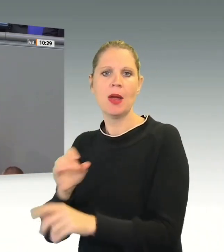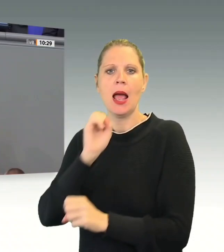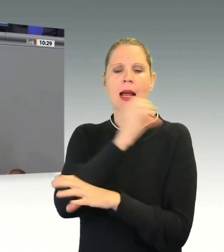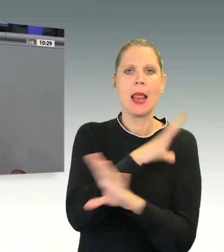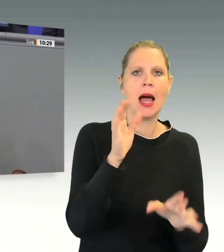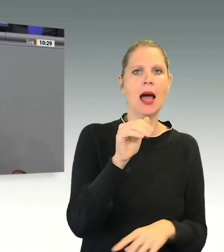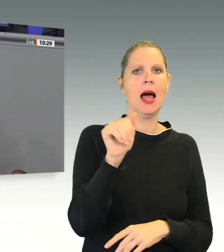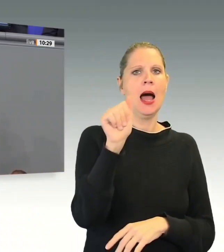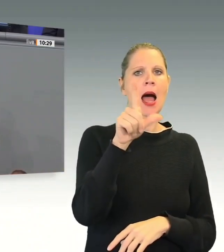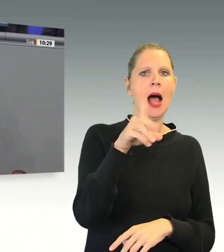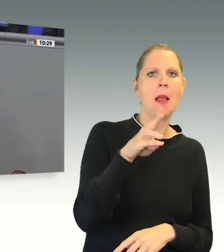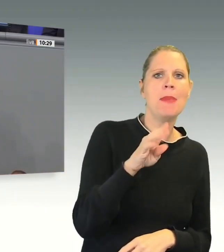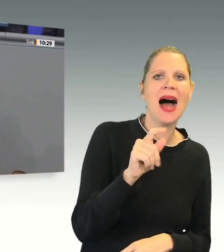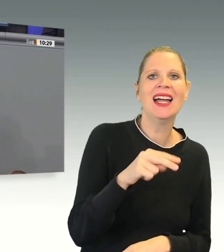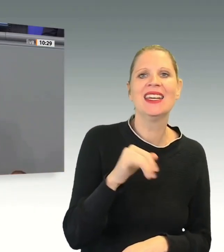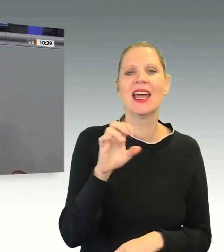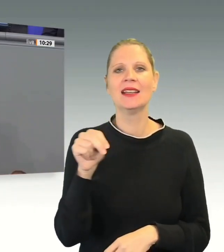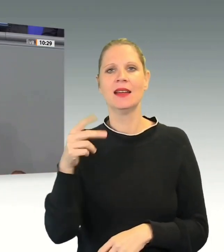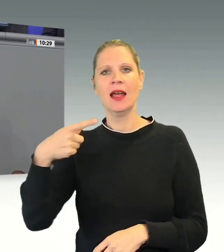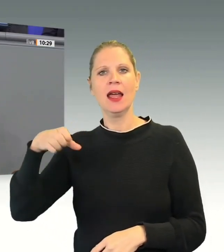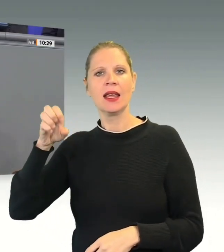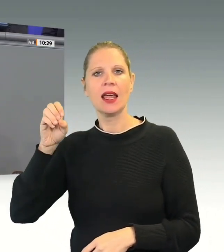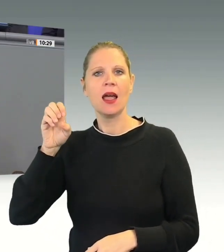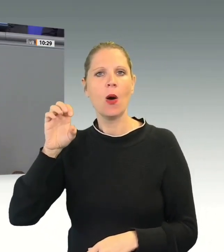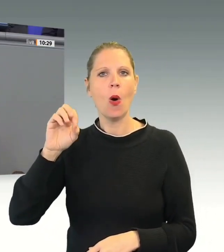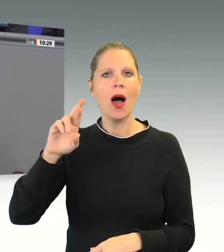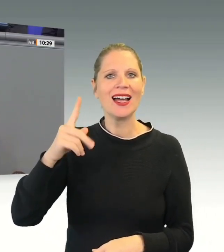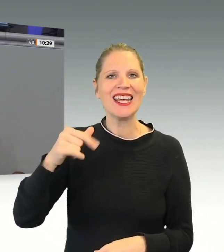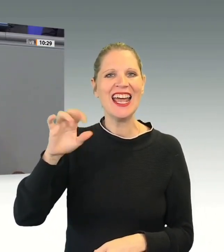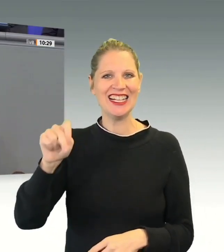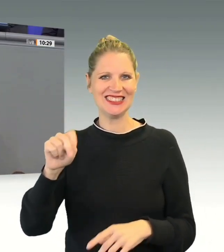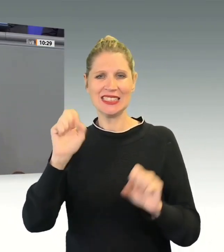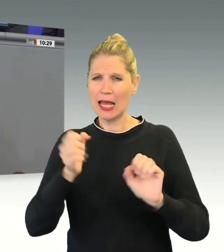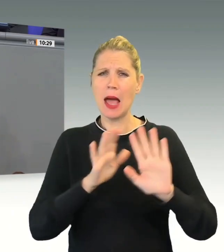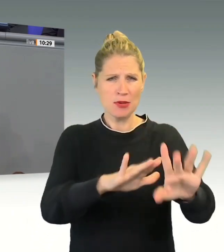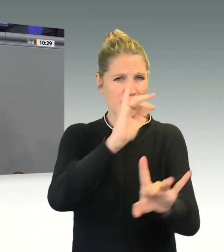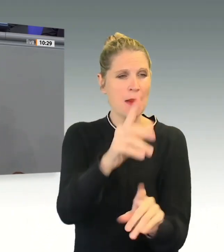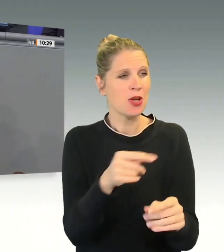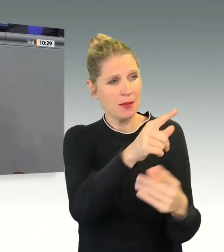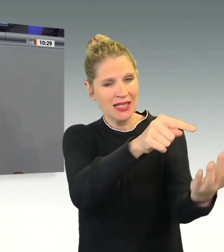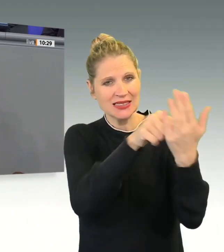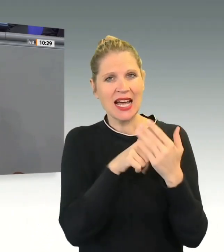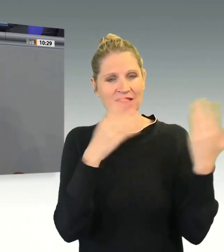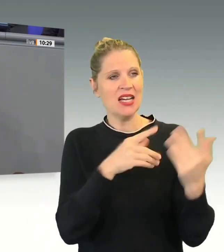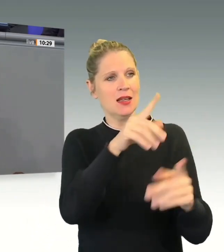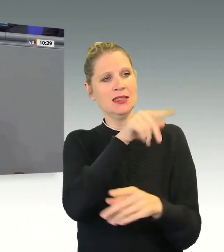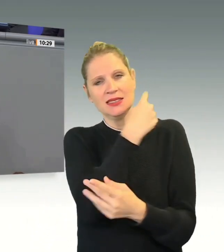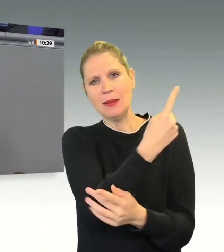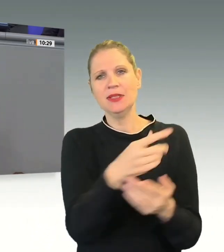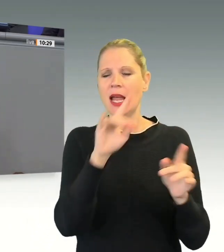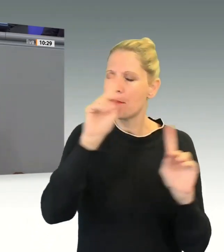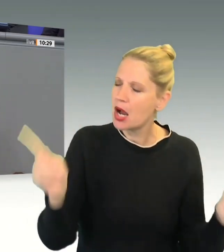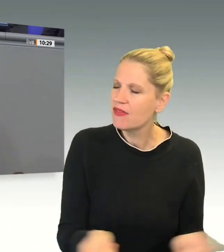Georgien und andere Staaten. Das heißt, diese Divergenz zeigt, dass Sie ein Täuschungsmanöver betreiben, indem Sie suggerieren, durch solche